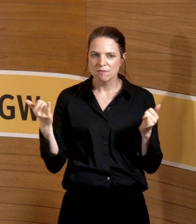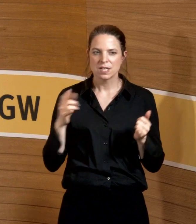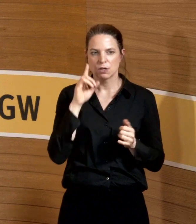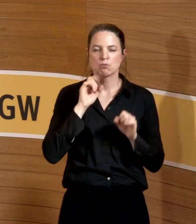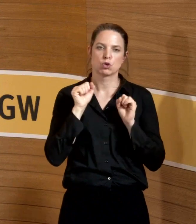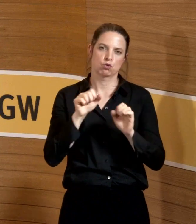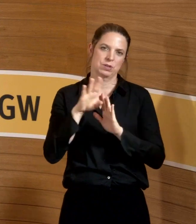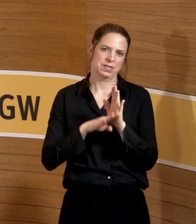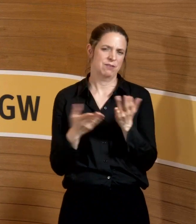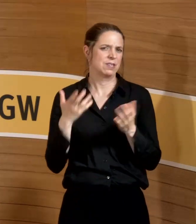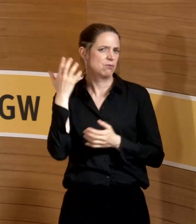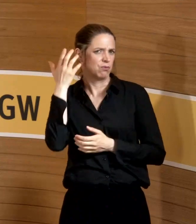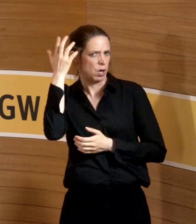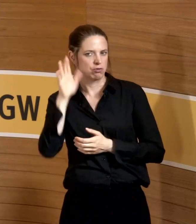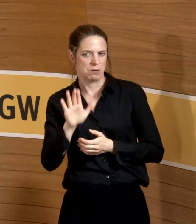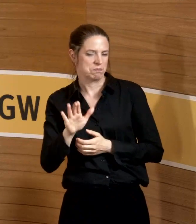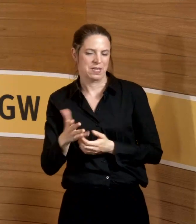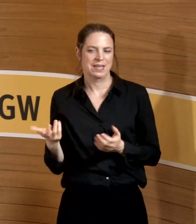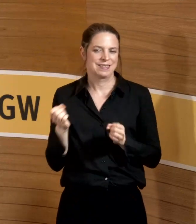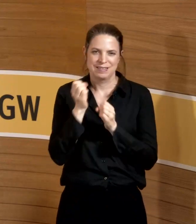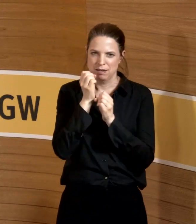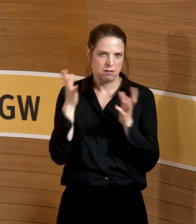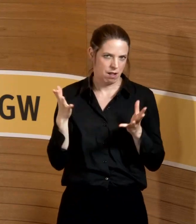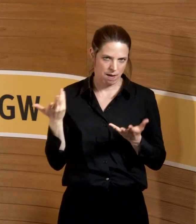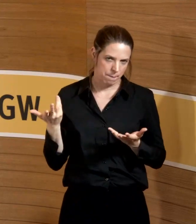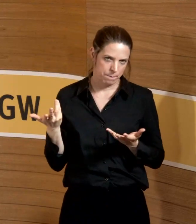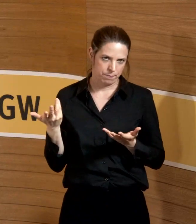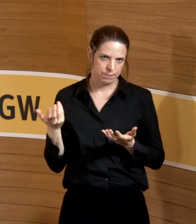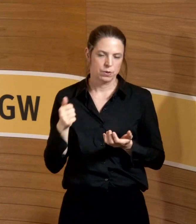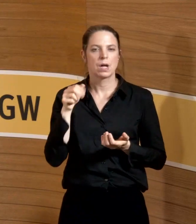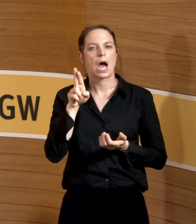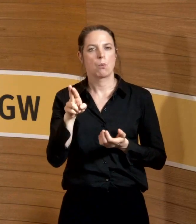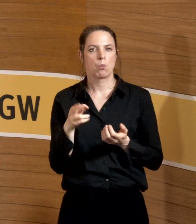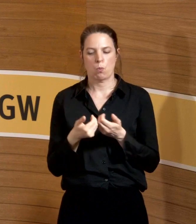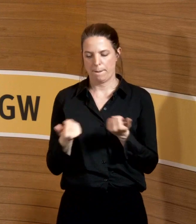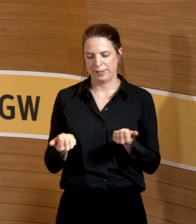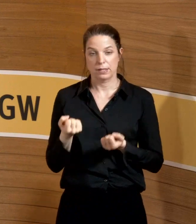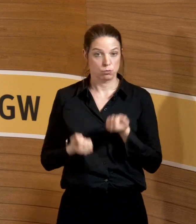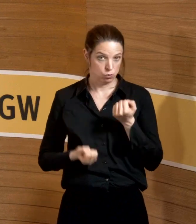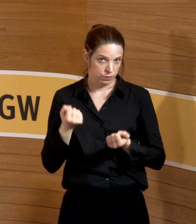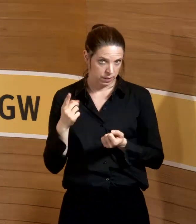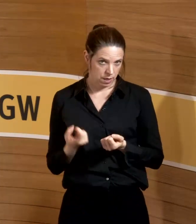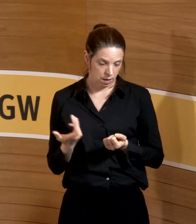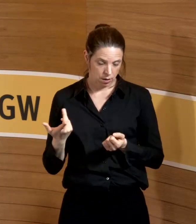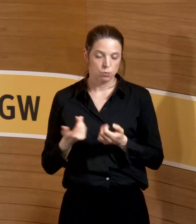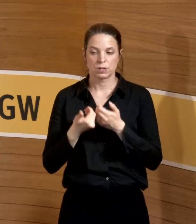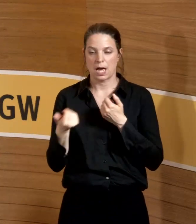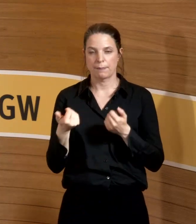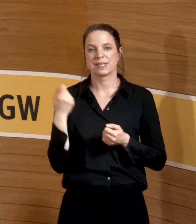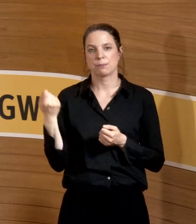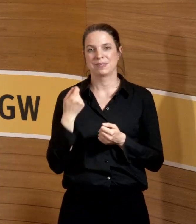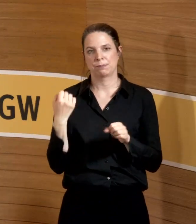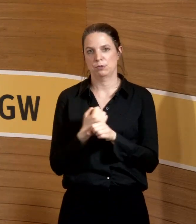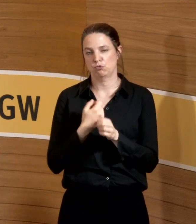Mutterschutzgesetzes das eigentlich vorgestellt haben. Die Abgrenzung zu AU ist schwierig und die Abgrenzung zum betrieblichen